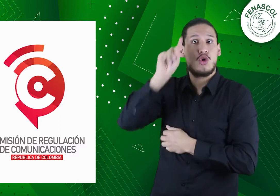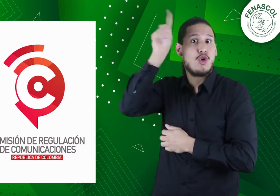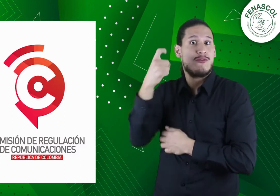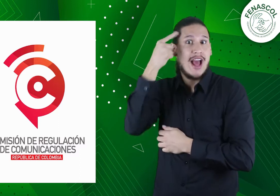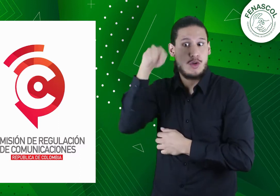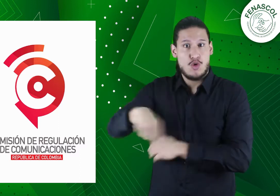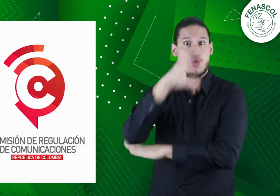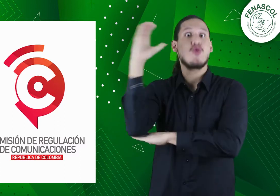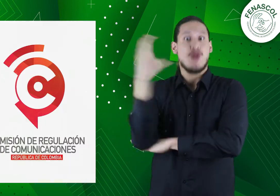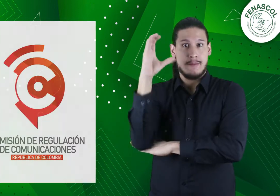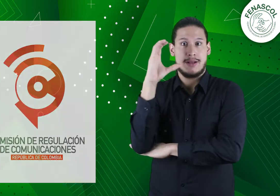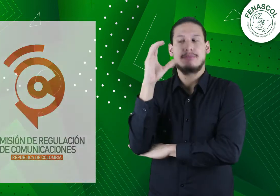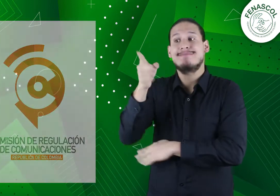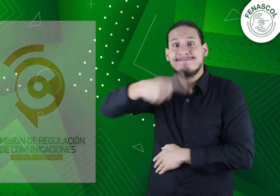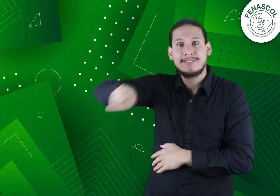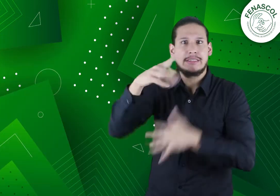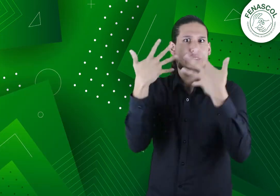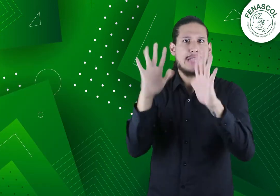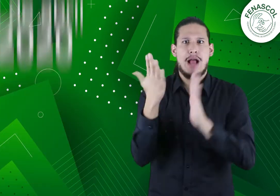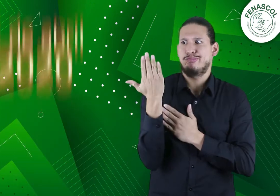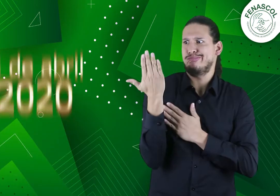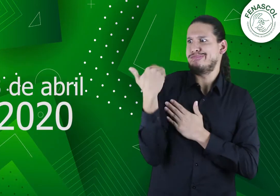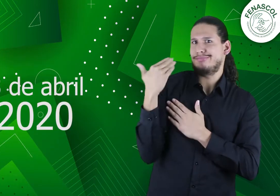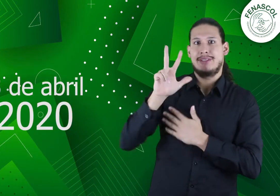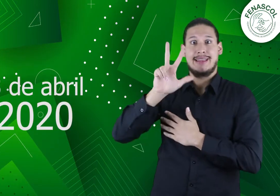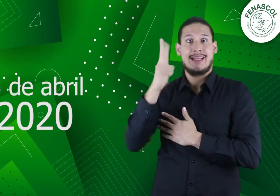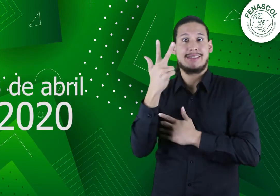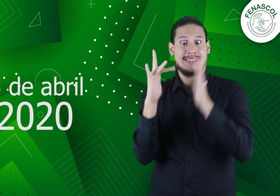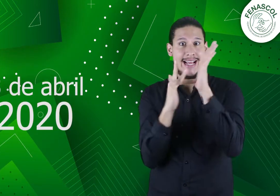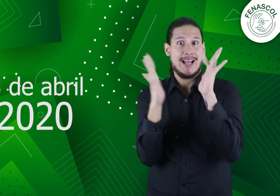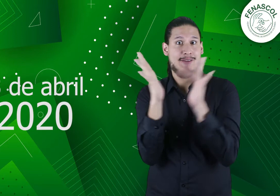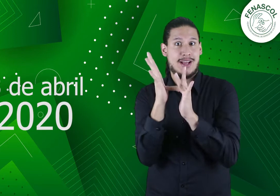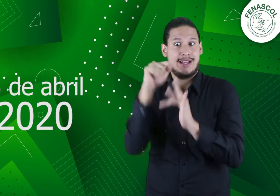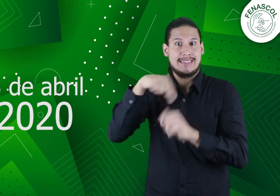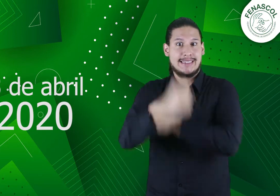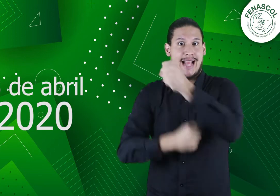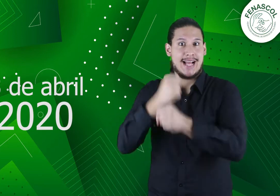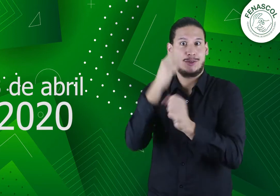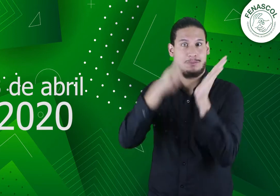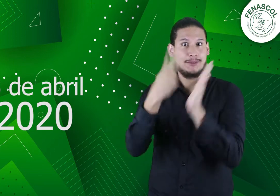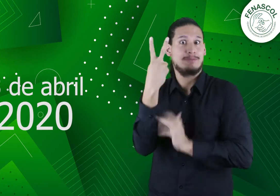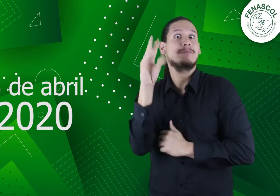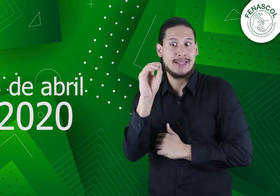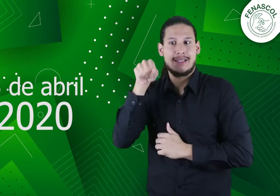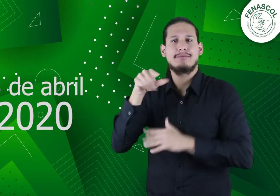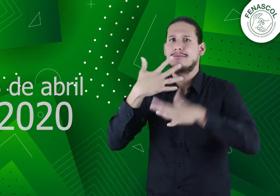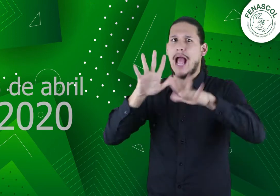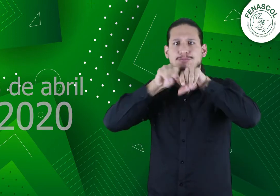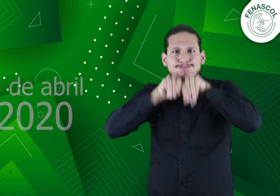gobierno colombiano encargada de regular los servicios de comunicaciones, entre estos los de televisión, emitió el 3 de abril de